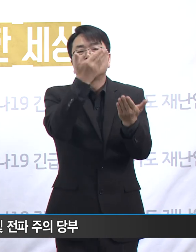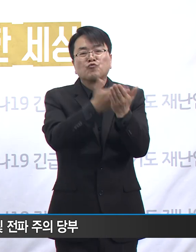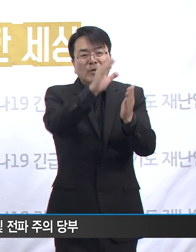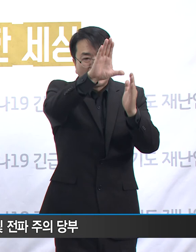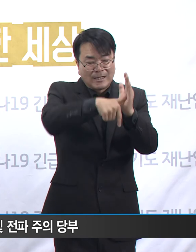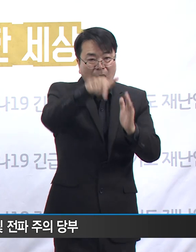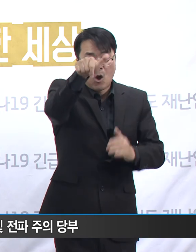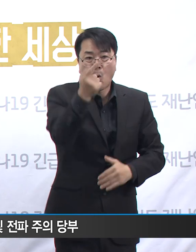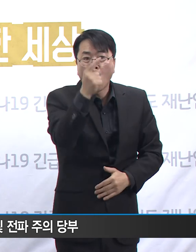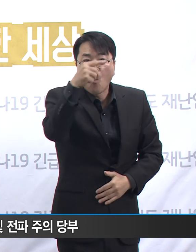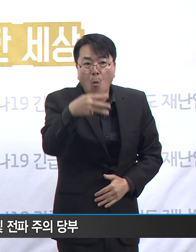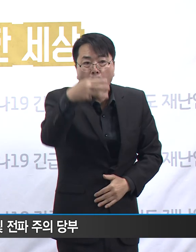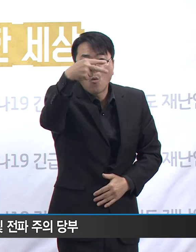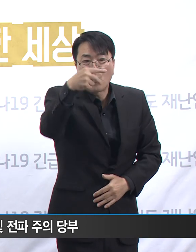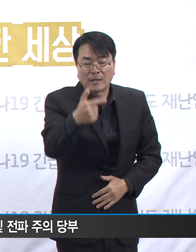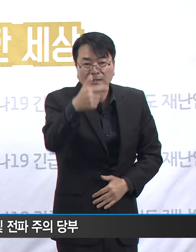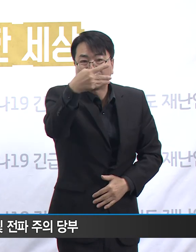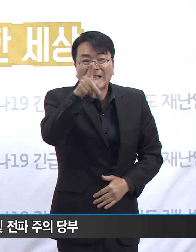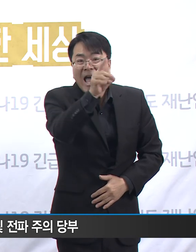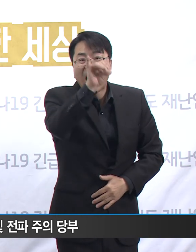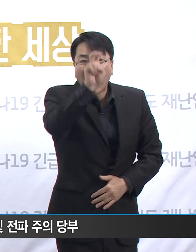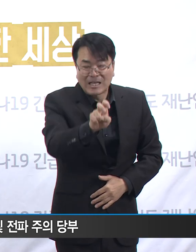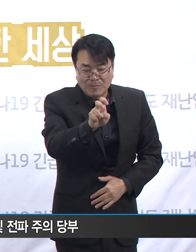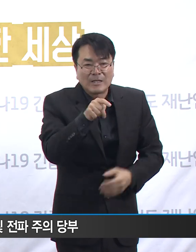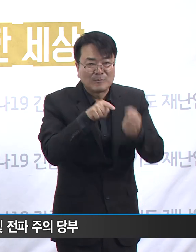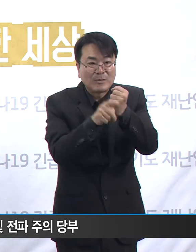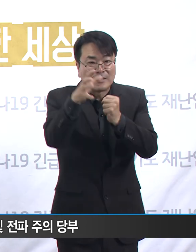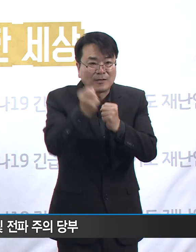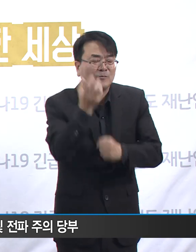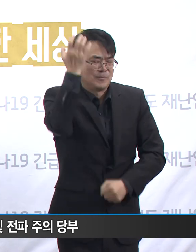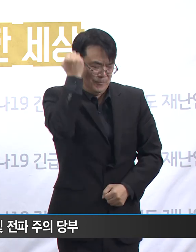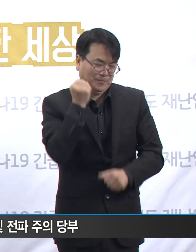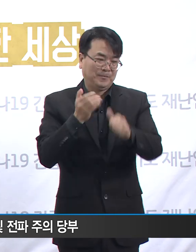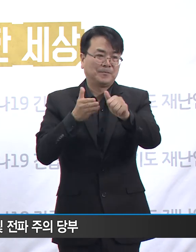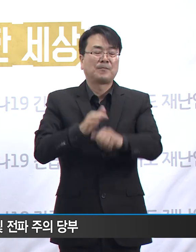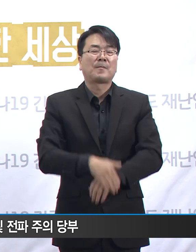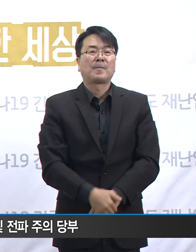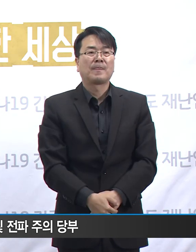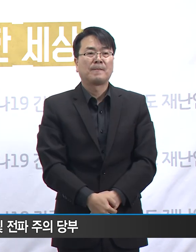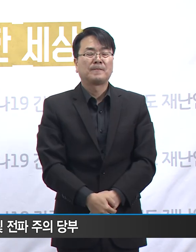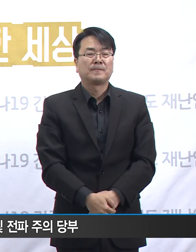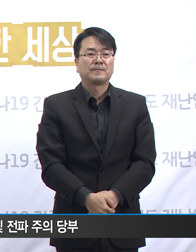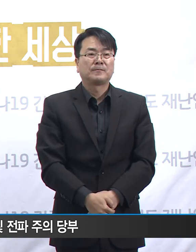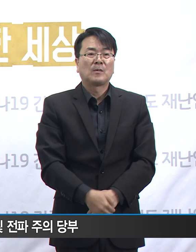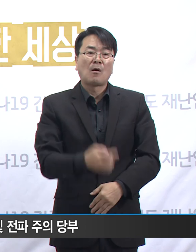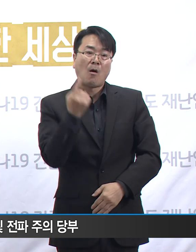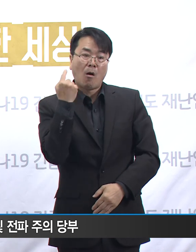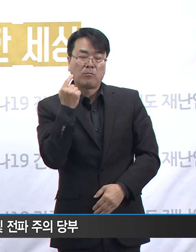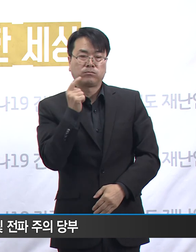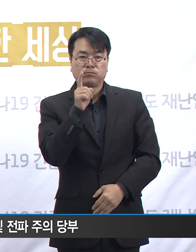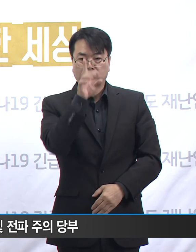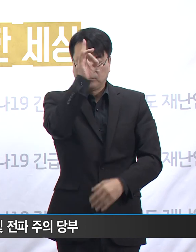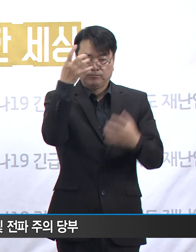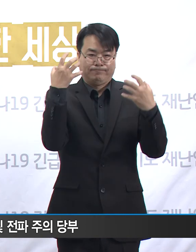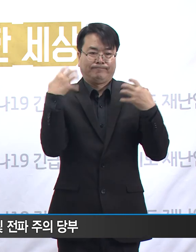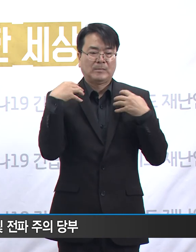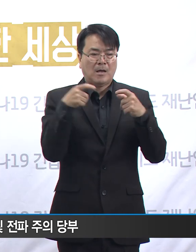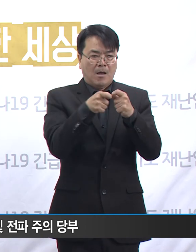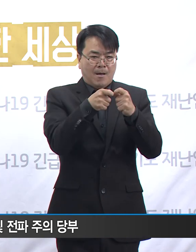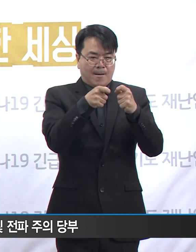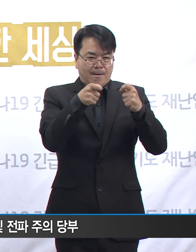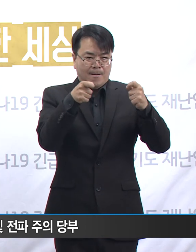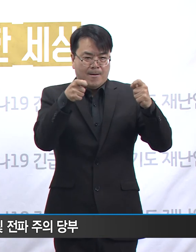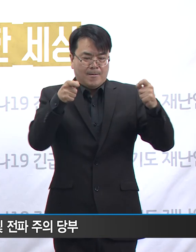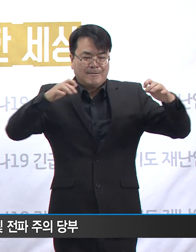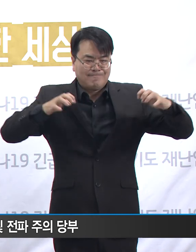매우 가치 있는 작업임을 꼭 기억해 주십시오. 어제 정부는 장기전을 준비하는 태도로의